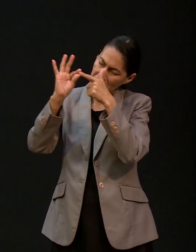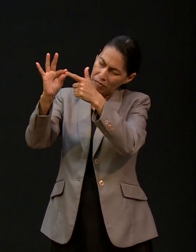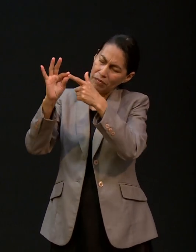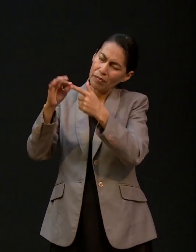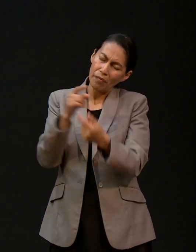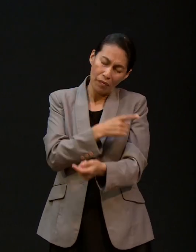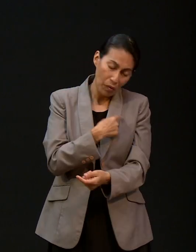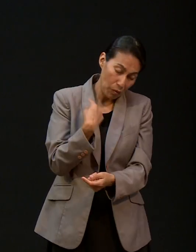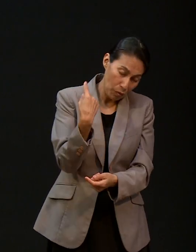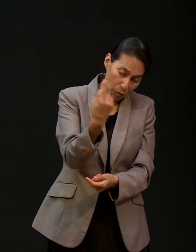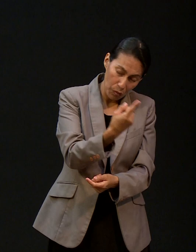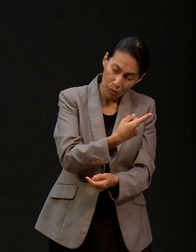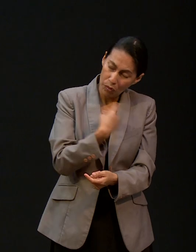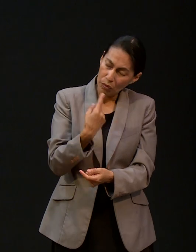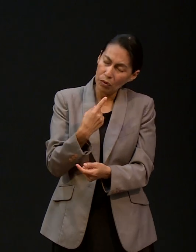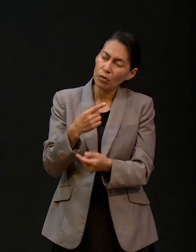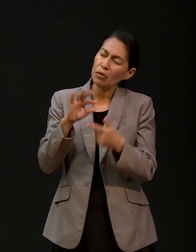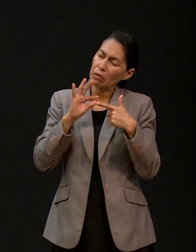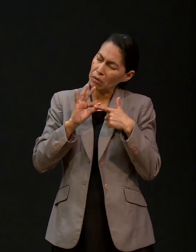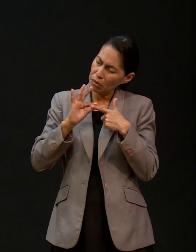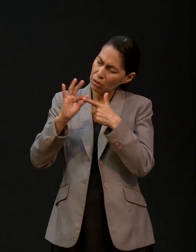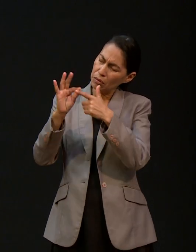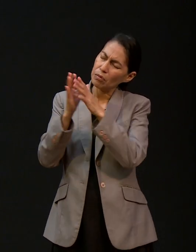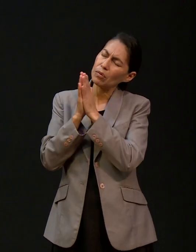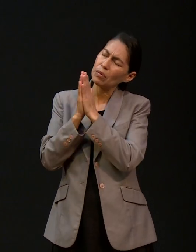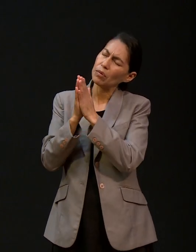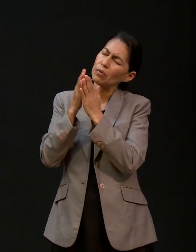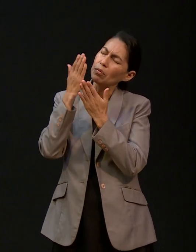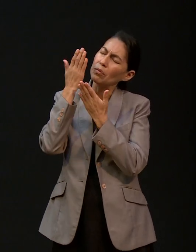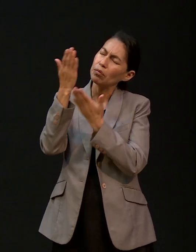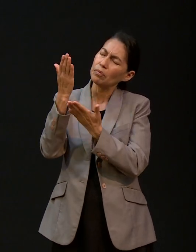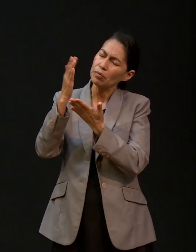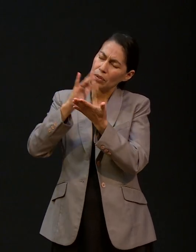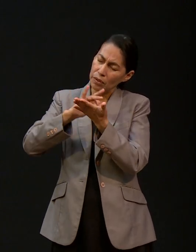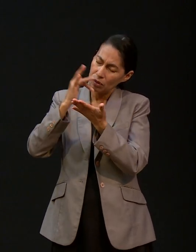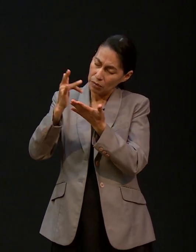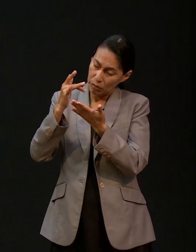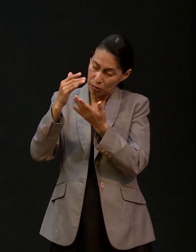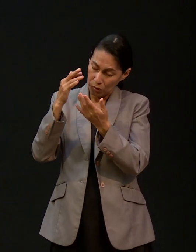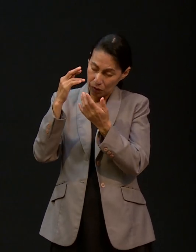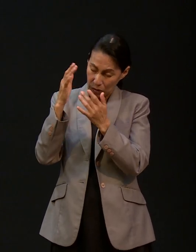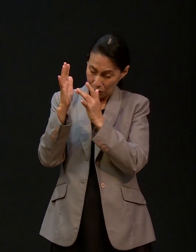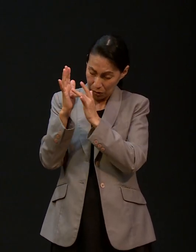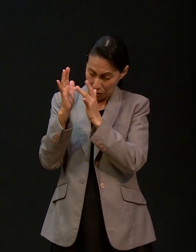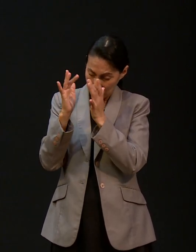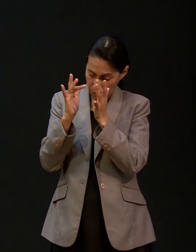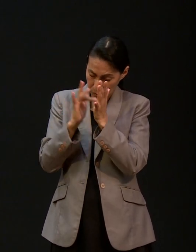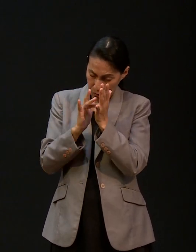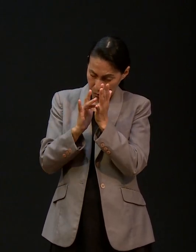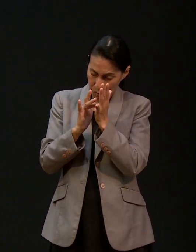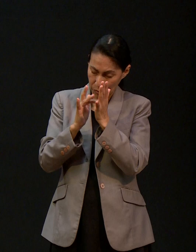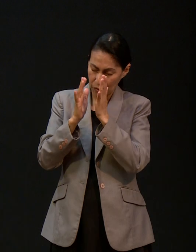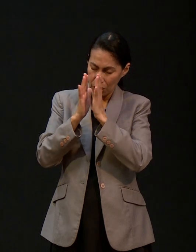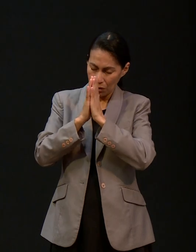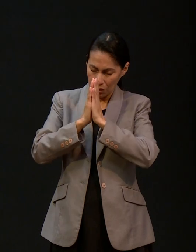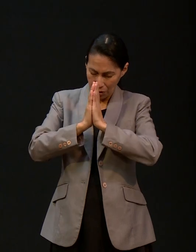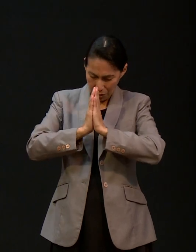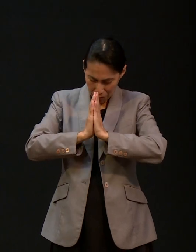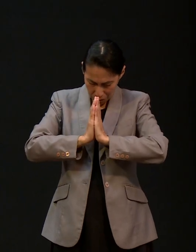a cada momento todo esto Señor lo pedimos y lo agradecemos en los méritos de tu Hijo amado Cristo Jesús